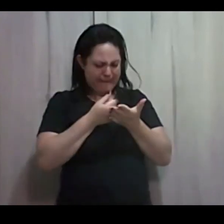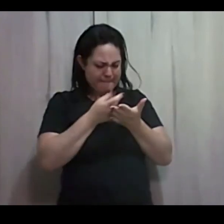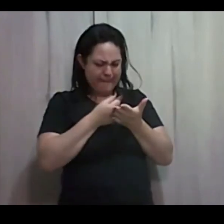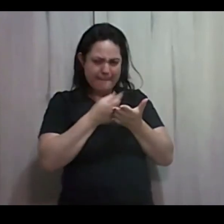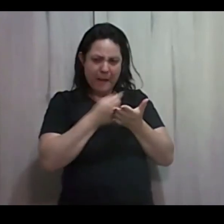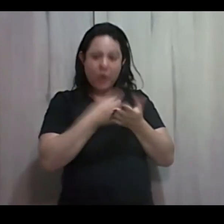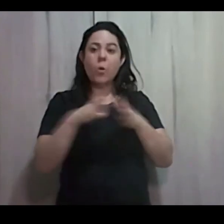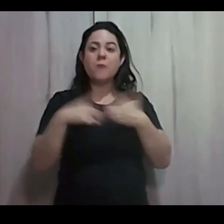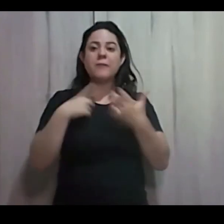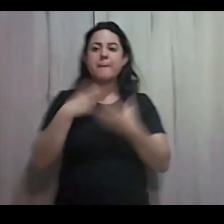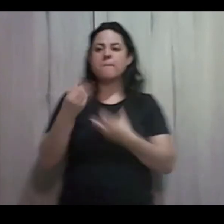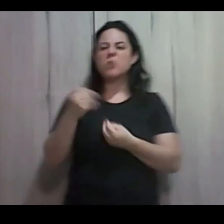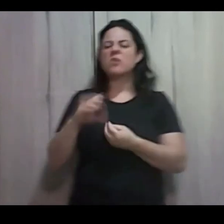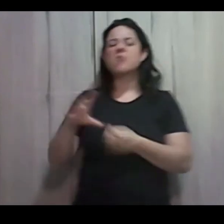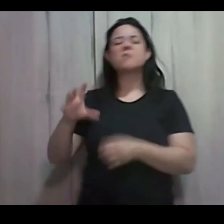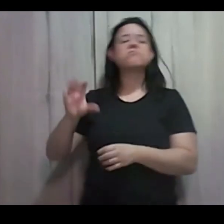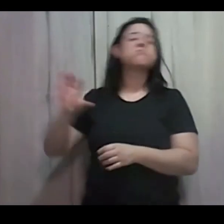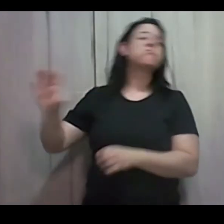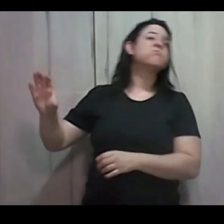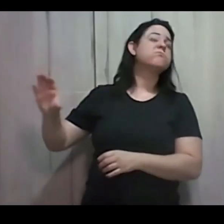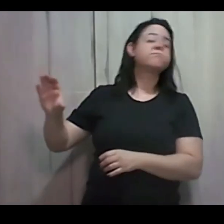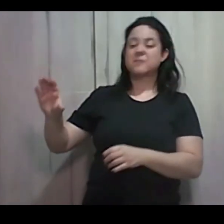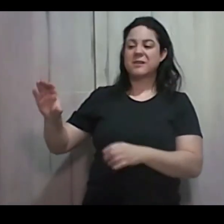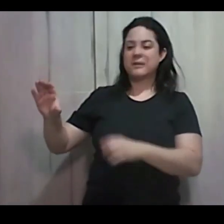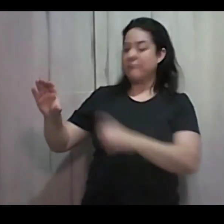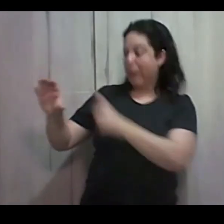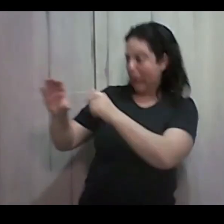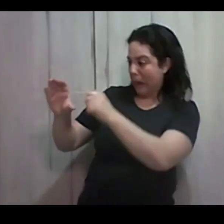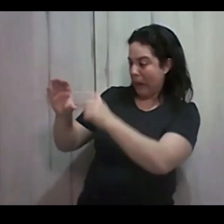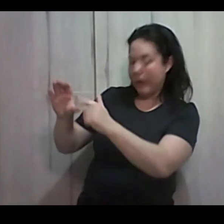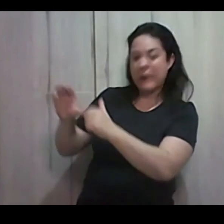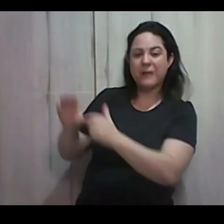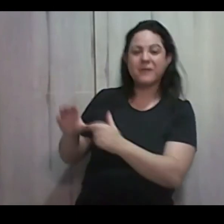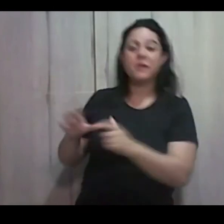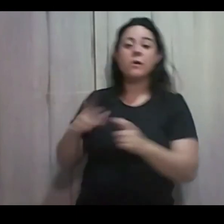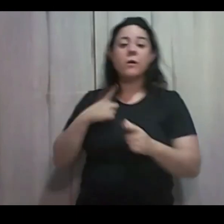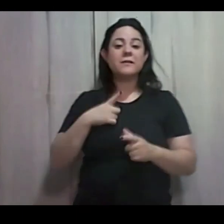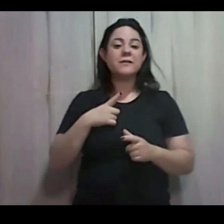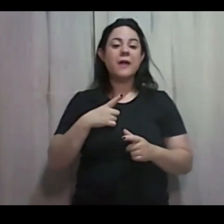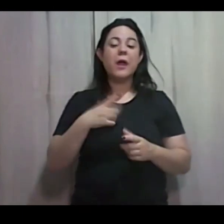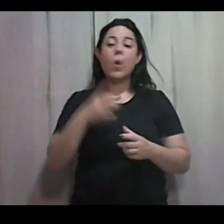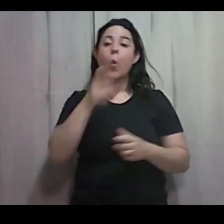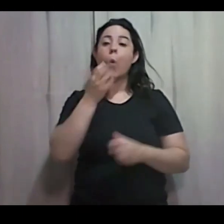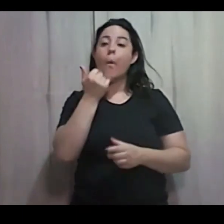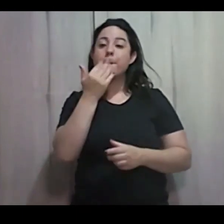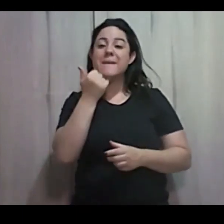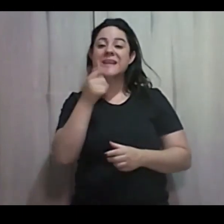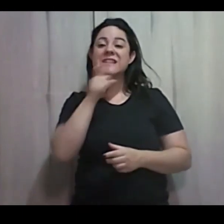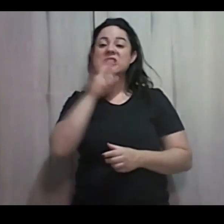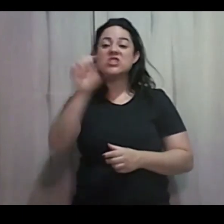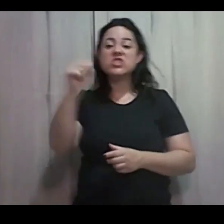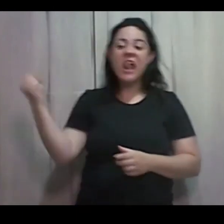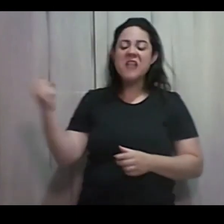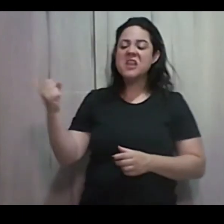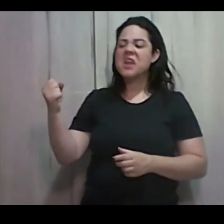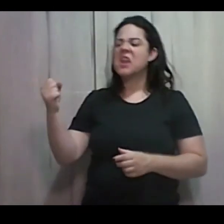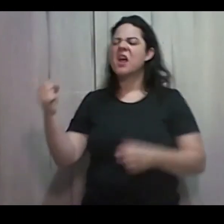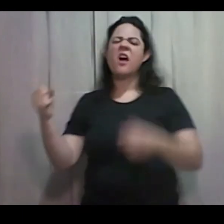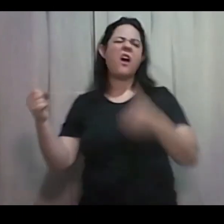atenção Não é? Quando você tem muita comida Na geladeira Você não liga Pro que tem Pro que não tem Pro que